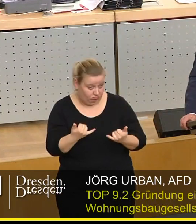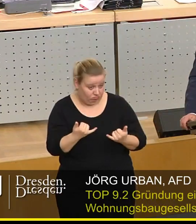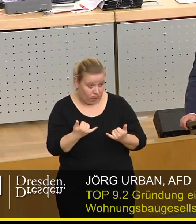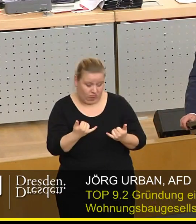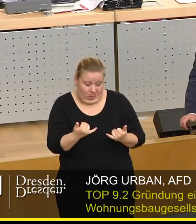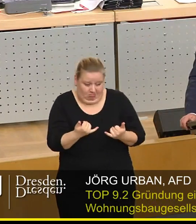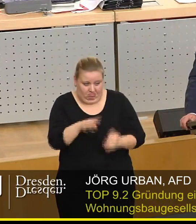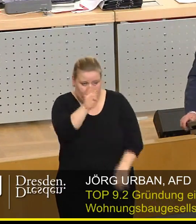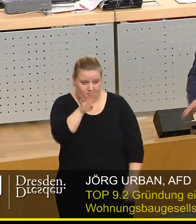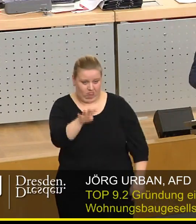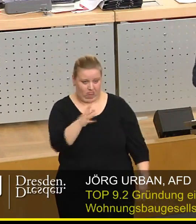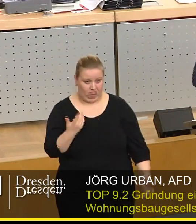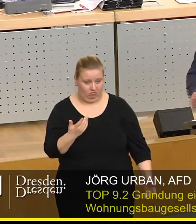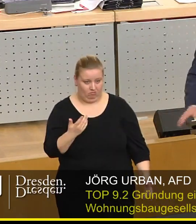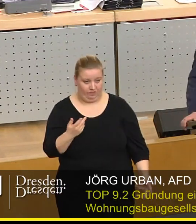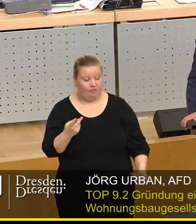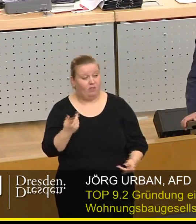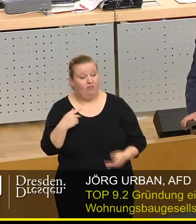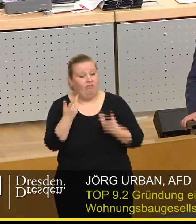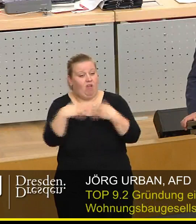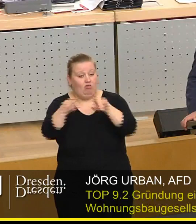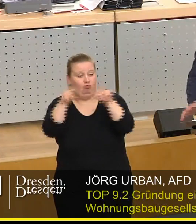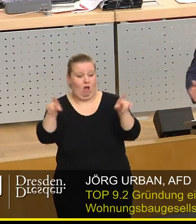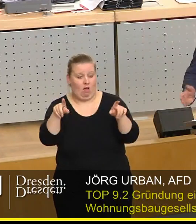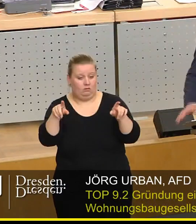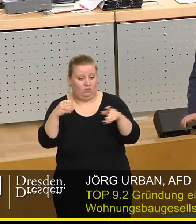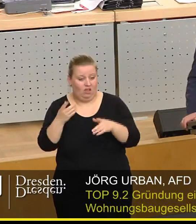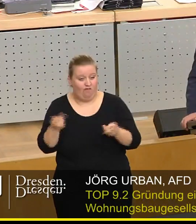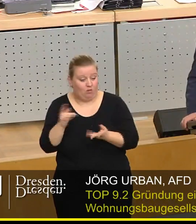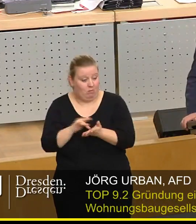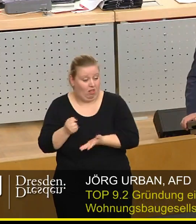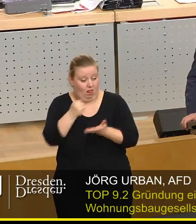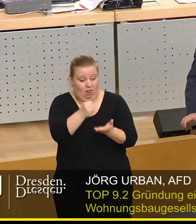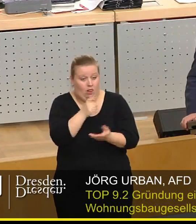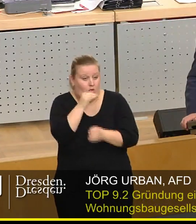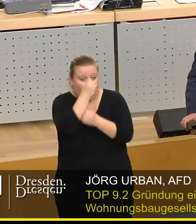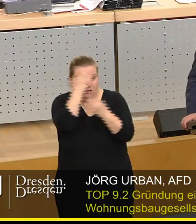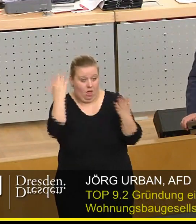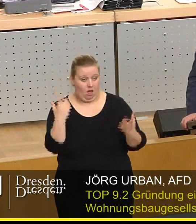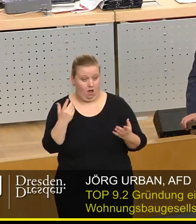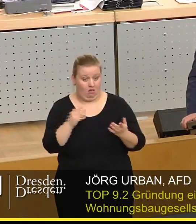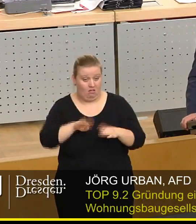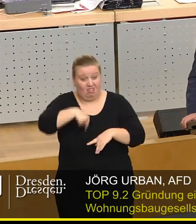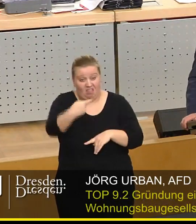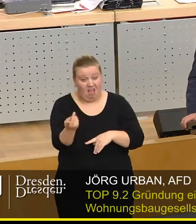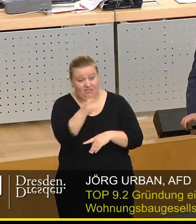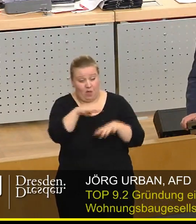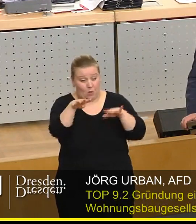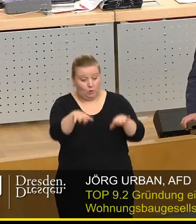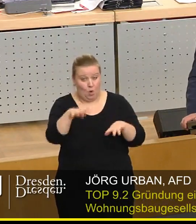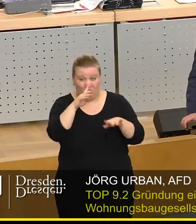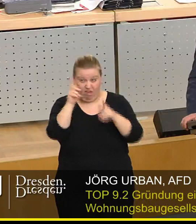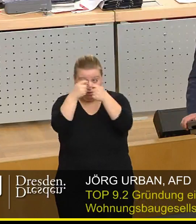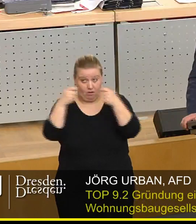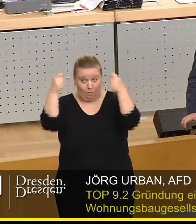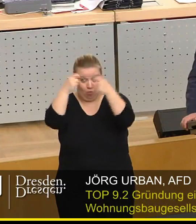steht in den Sternen. Fördermittel des Freistaates zurzeit unklar, Fördermittel nach 2019, wenn der Bund